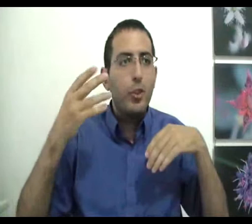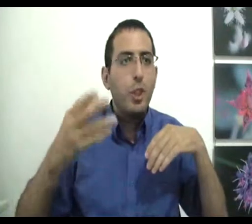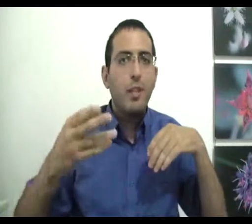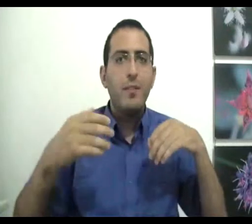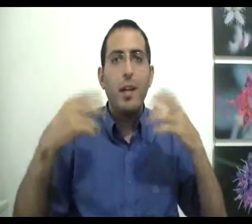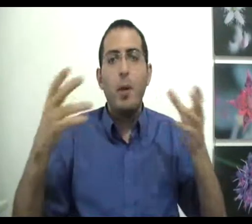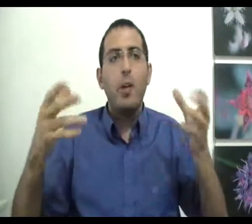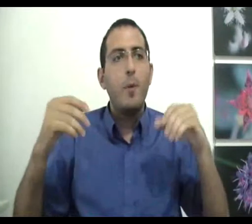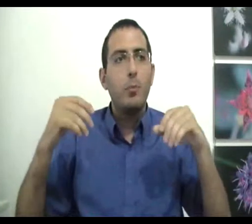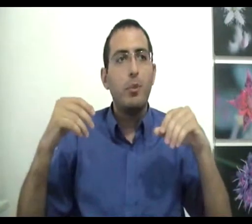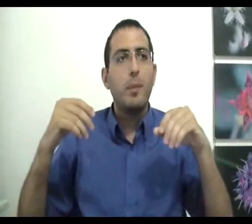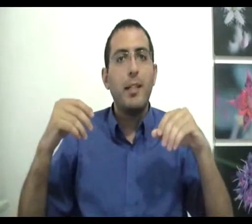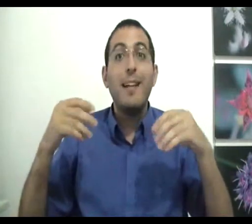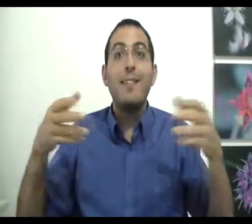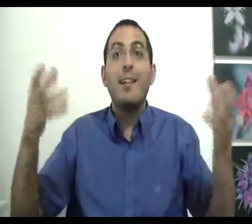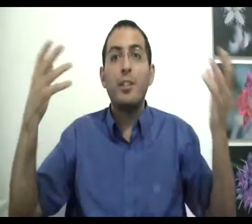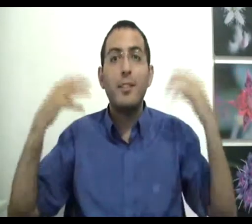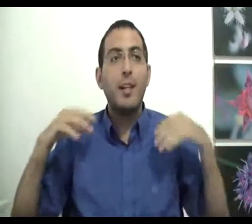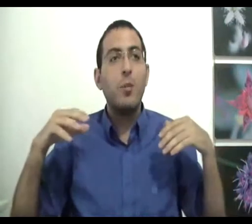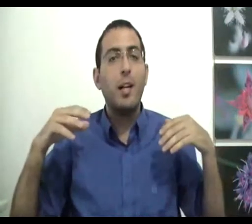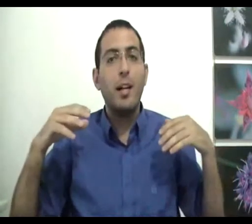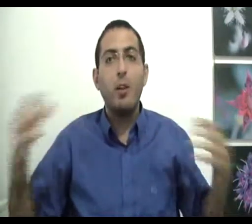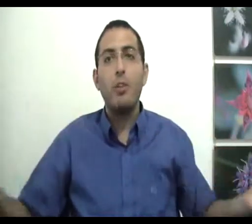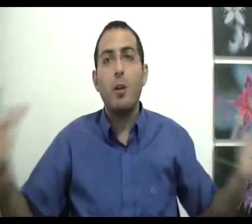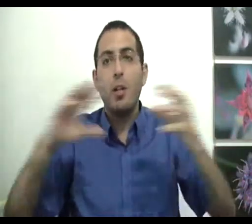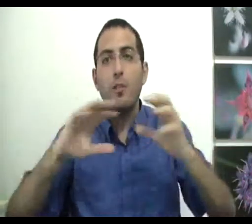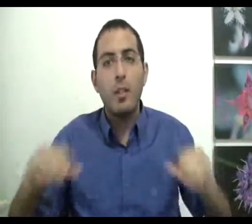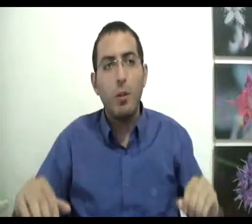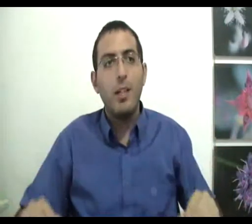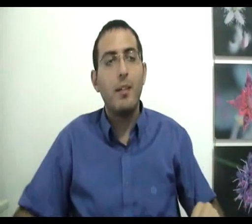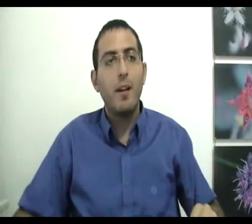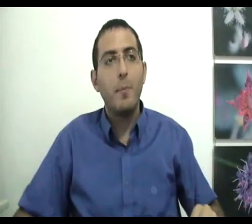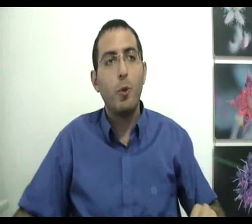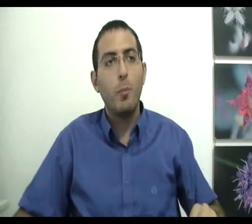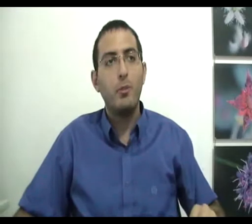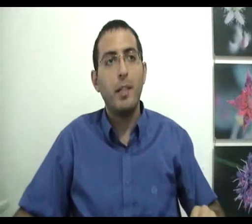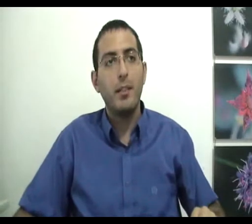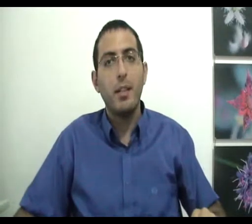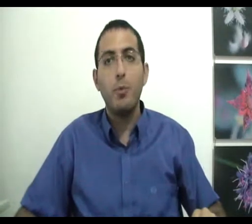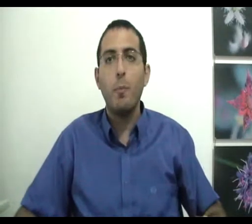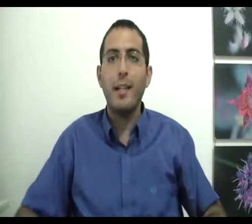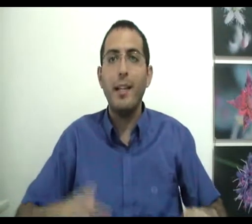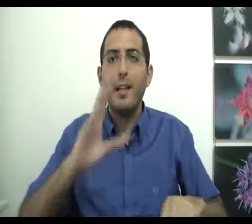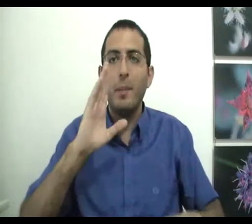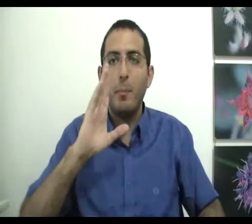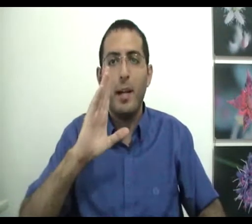שיותר דברים יכולים להיות בו זמנית עד כדי כך שיש שכל כל כך גדול שאתה יכול לחשוב על כל הדבר מפורכו בו זמנית לדוגמה, נגיד ניקח מטבע